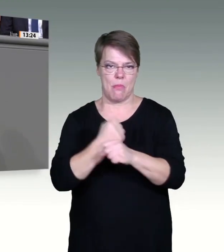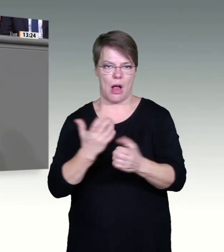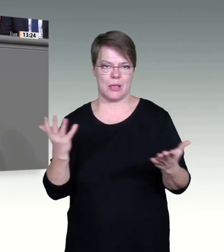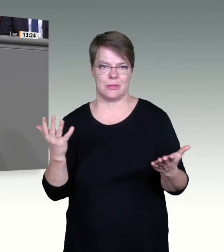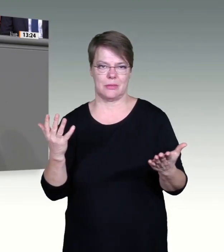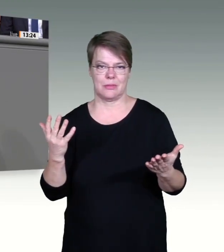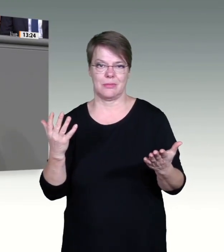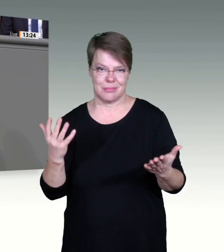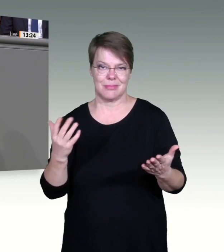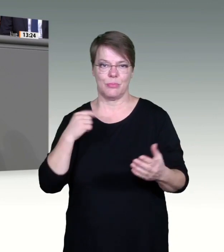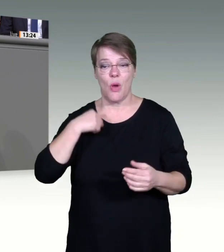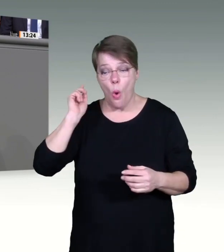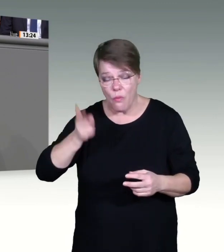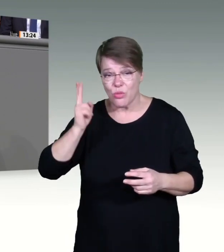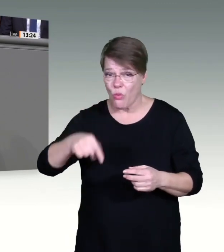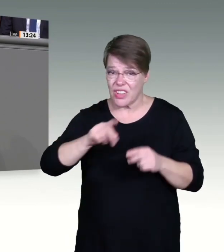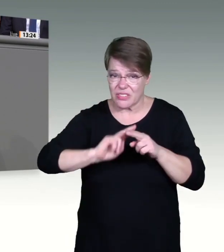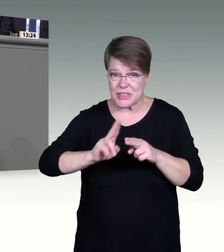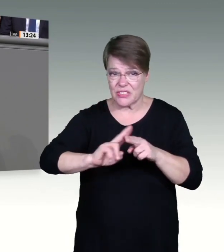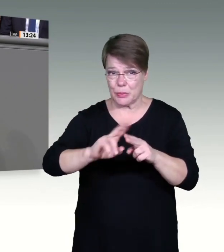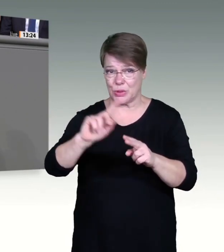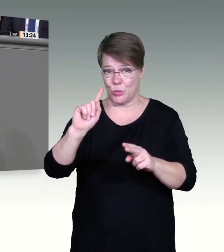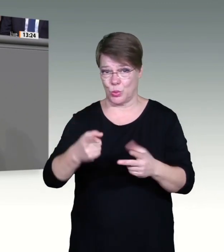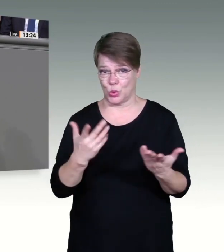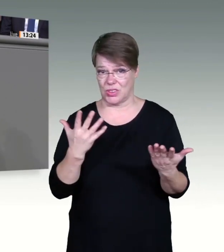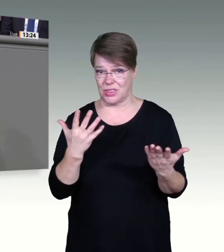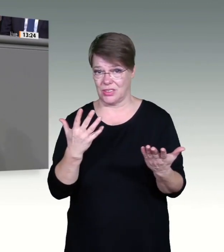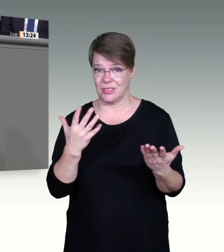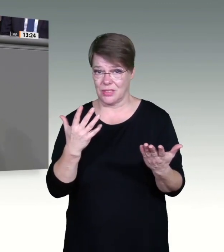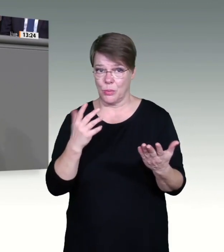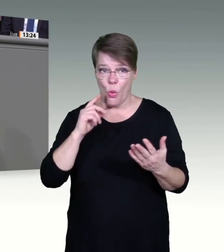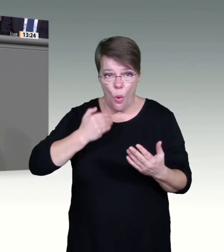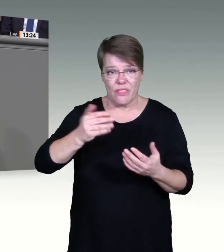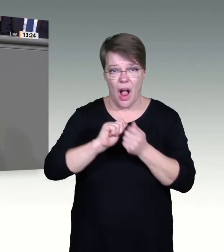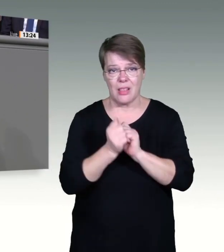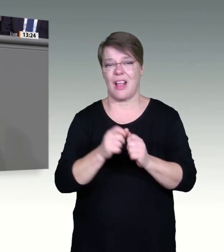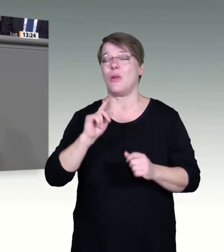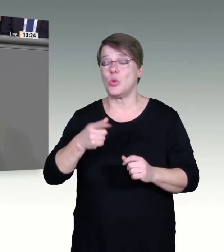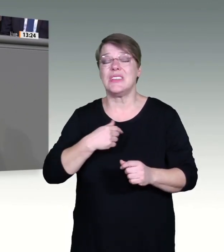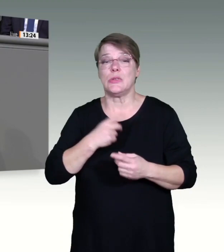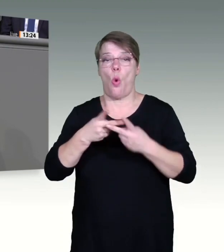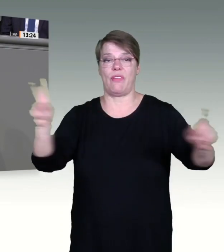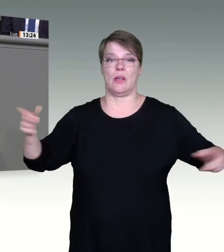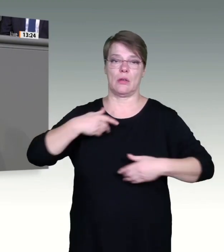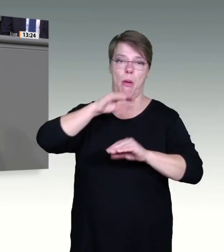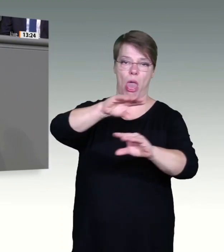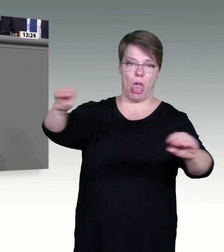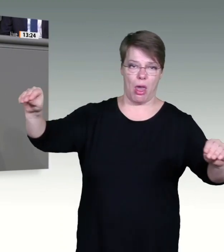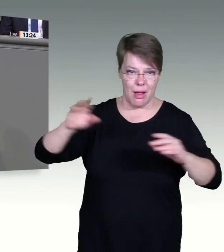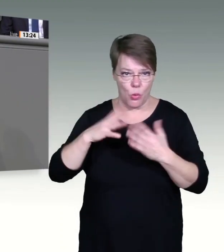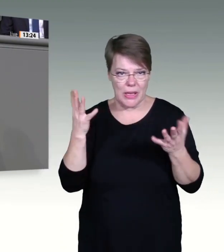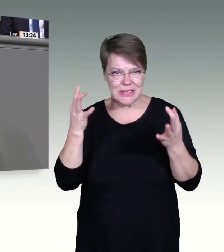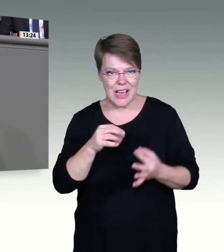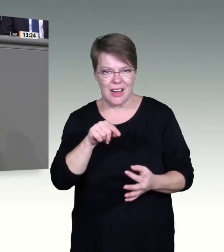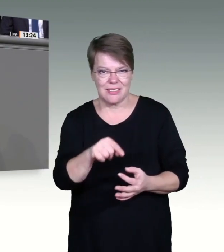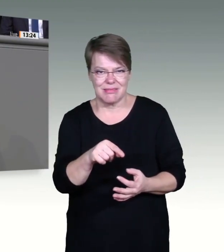Impfen, Impfen, Impfen. Deshalb denken Sie daran, wenn Sie sich und Ihre Familien schützen wollen, werden wir um